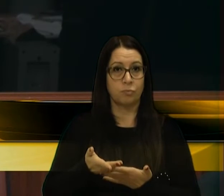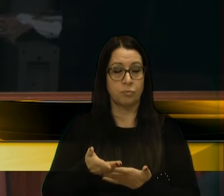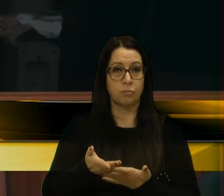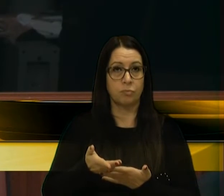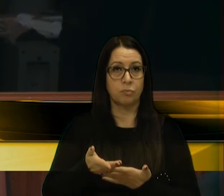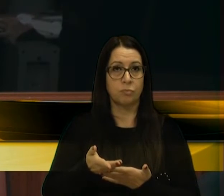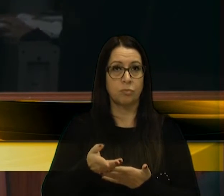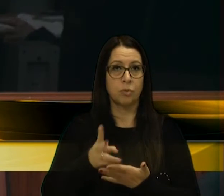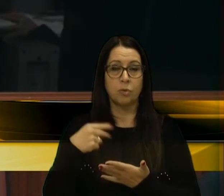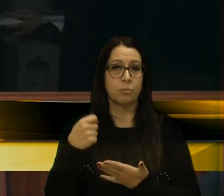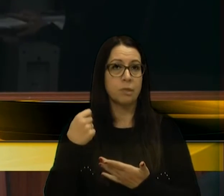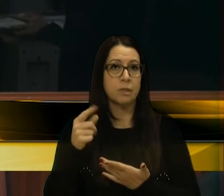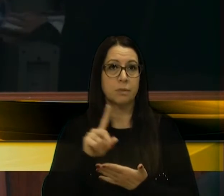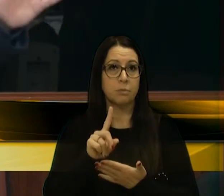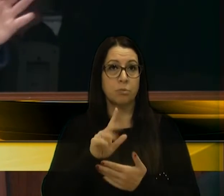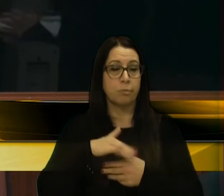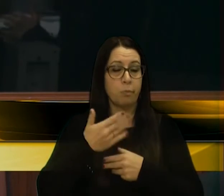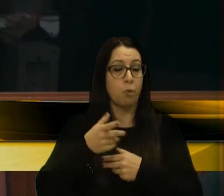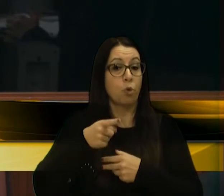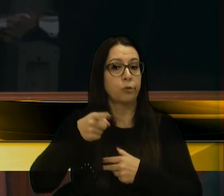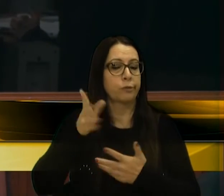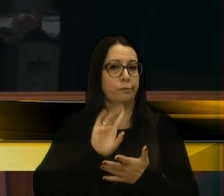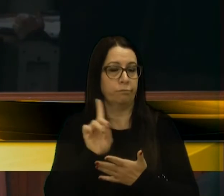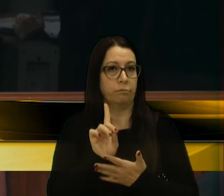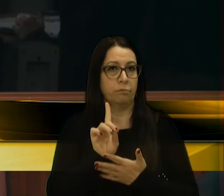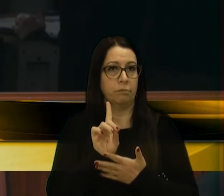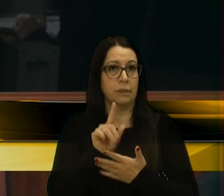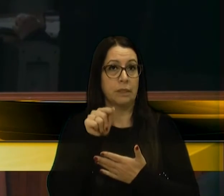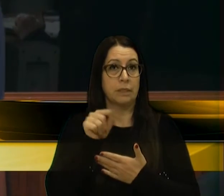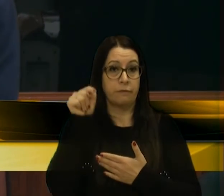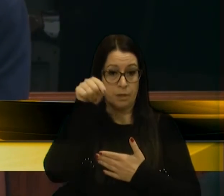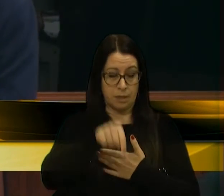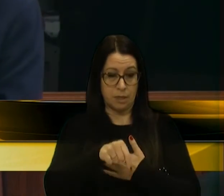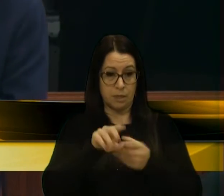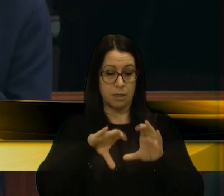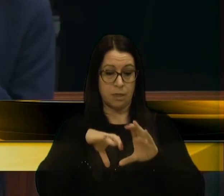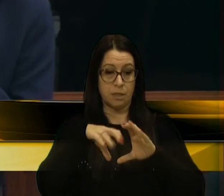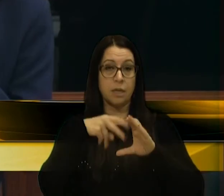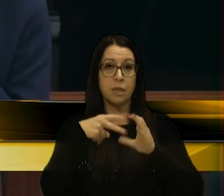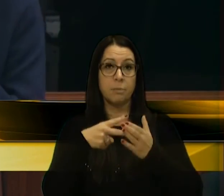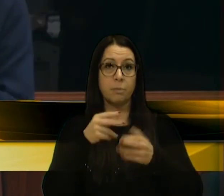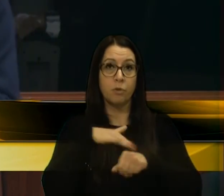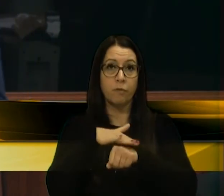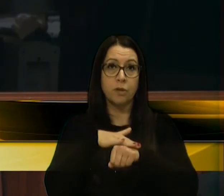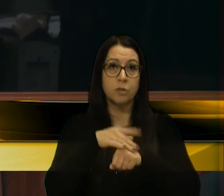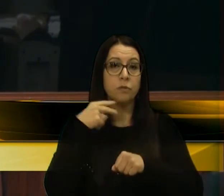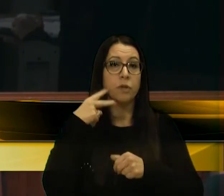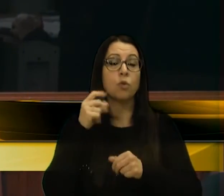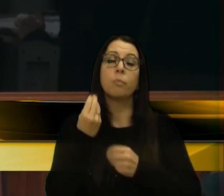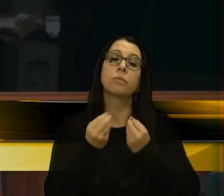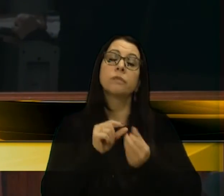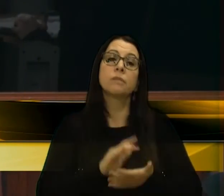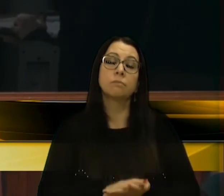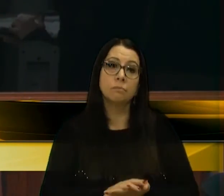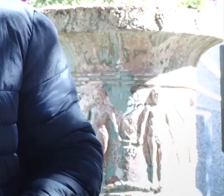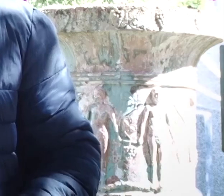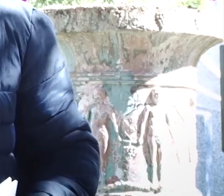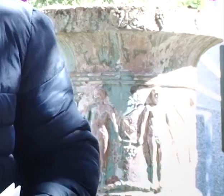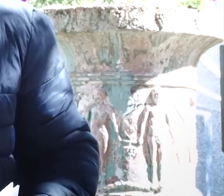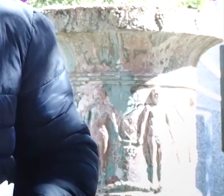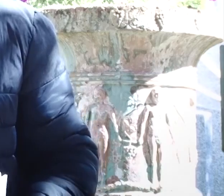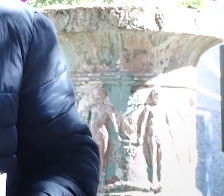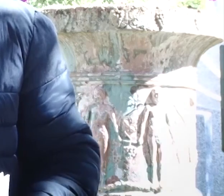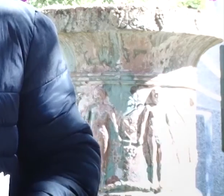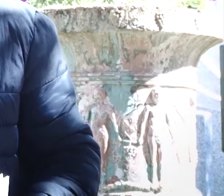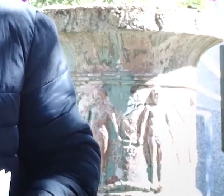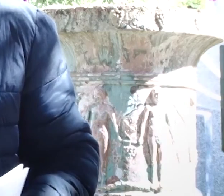Nós não precisamos nem ir muito longe. Se vierem aqui na Câmara para conversar com o vereador, como é que se faz? O